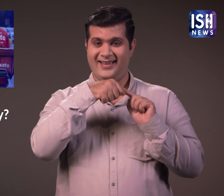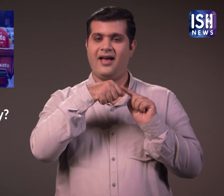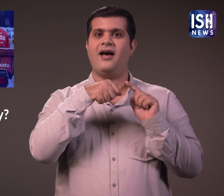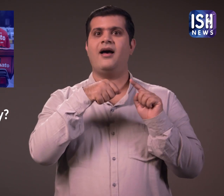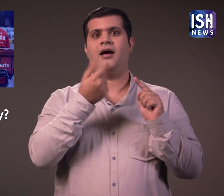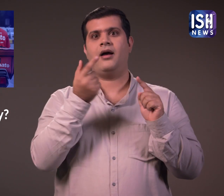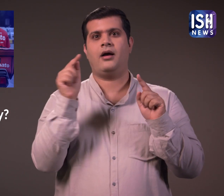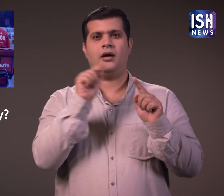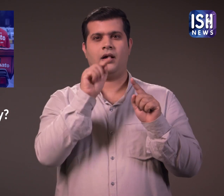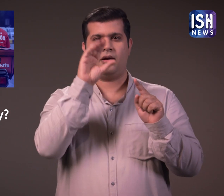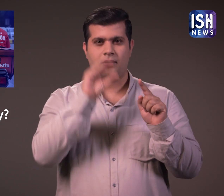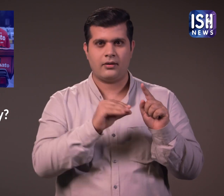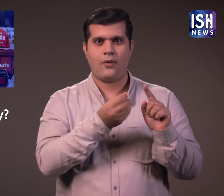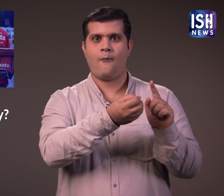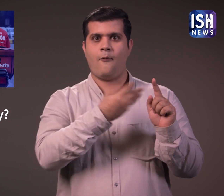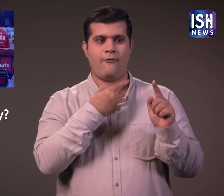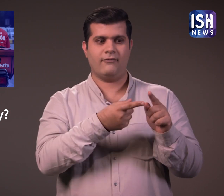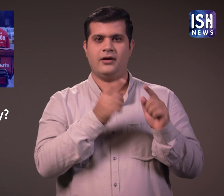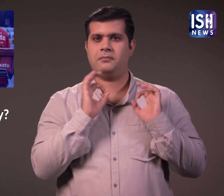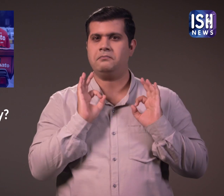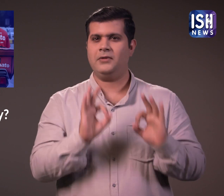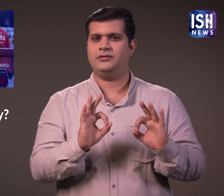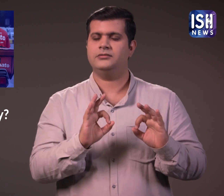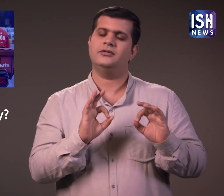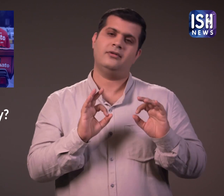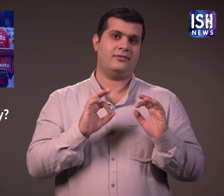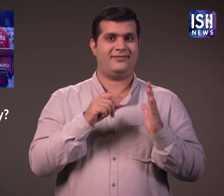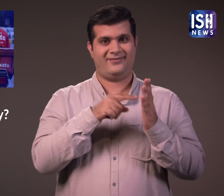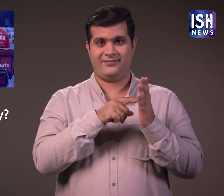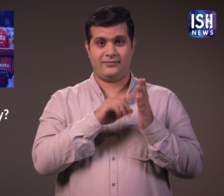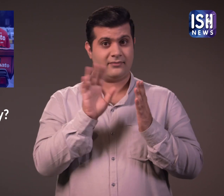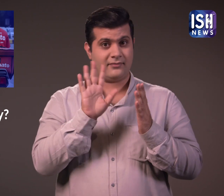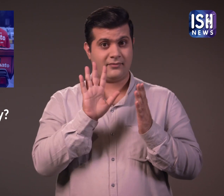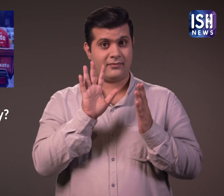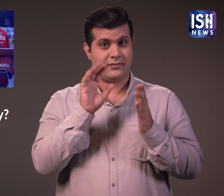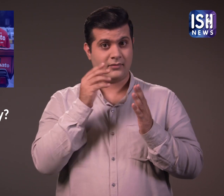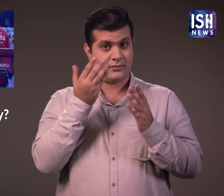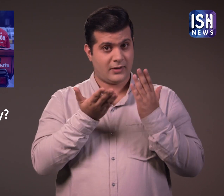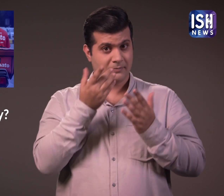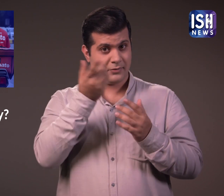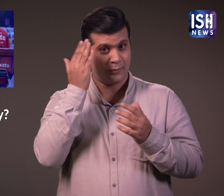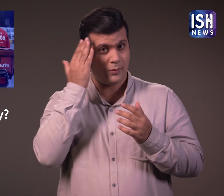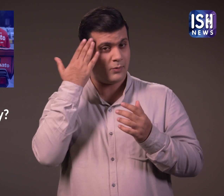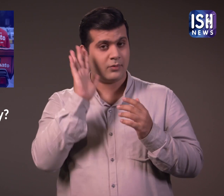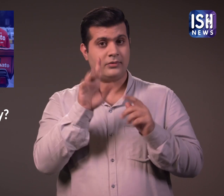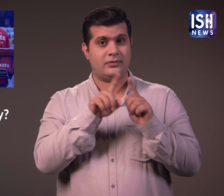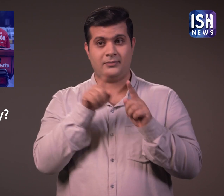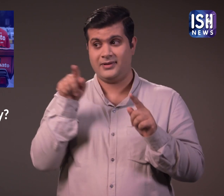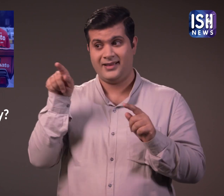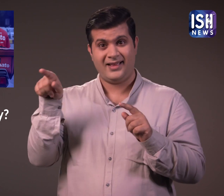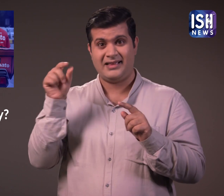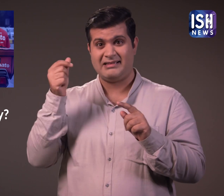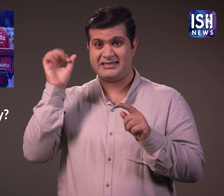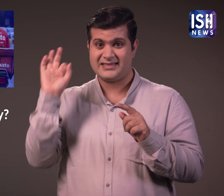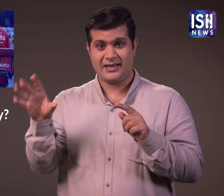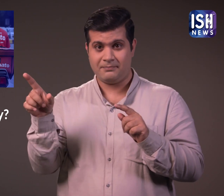क्योंकि वे discount offers देते हैं। लेकिन चायद आप इस बात से वाकिफ नहीं होंगे